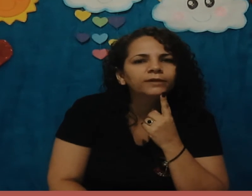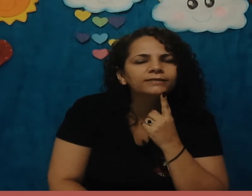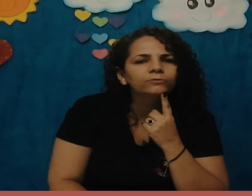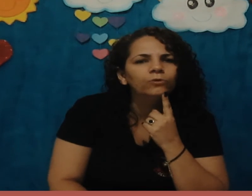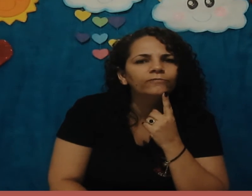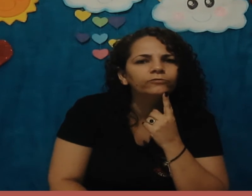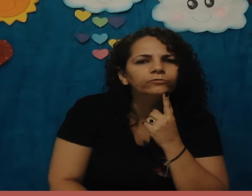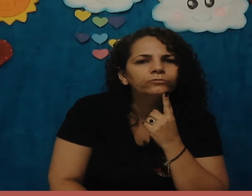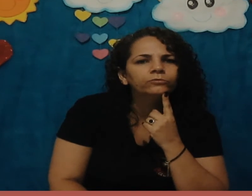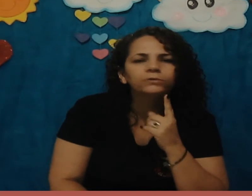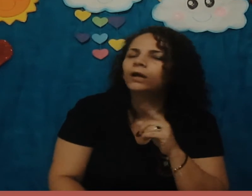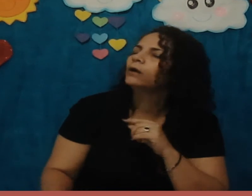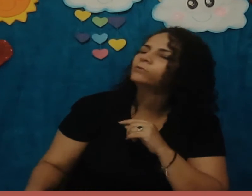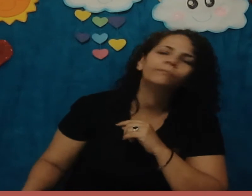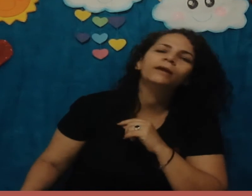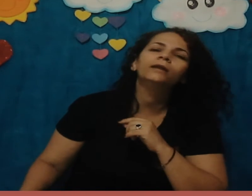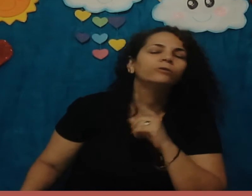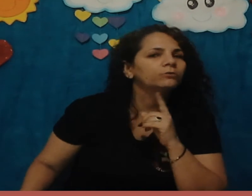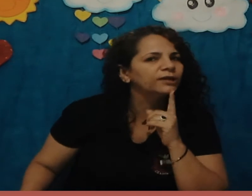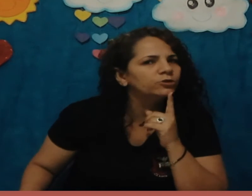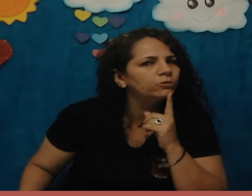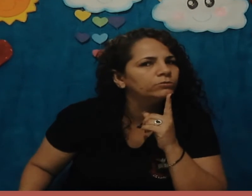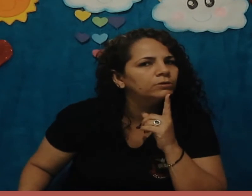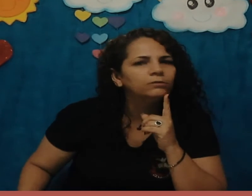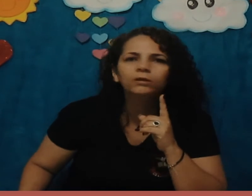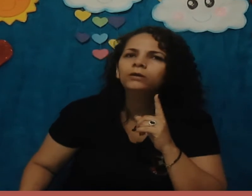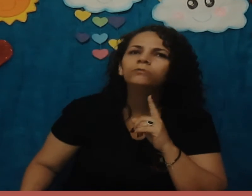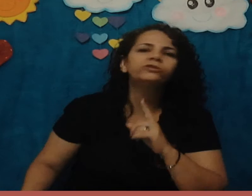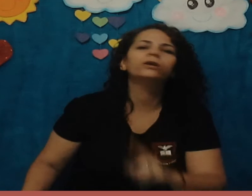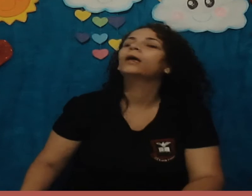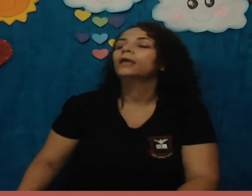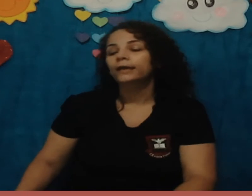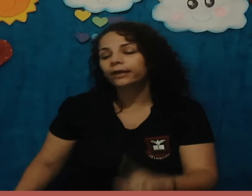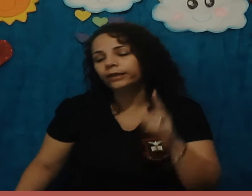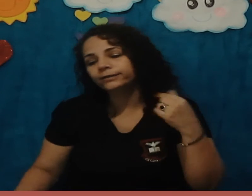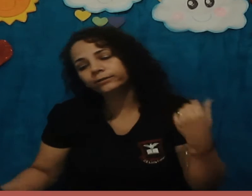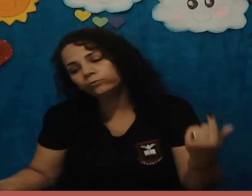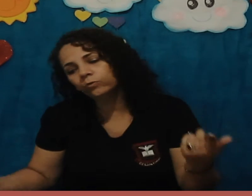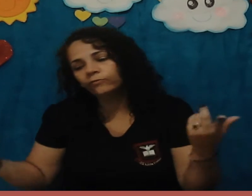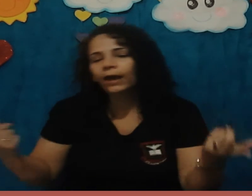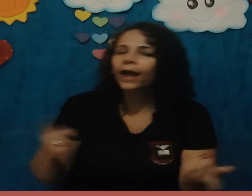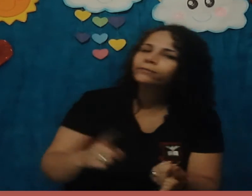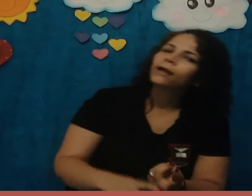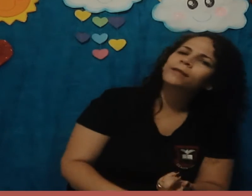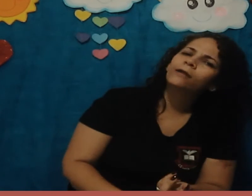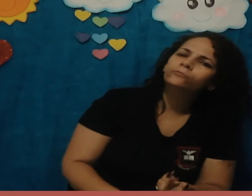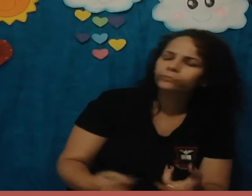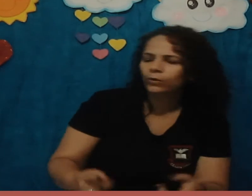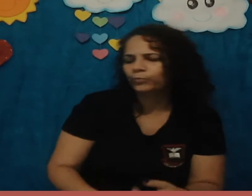nasce do ovo? Não, também não. E o cachorro? Não, tia. Quem nasce do ovo? A tartaruga, o